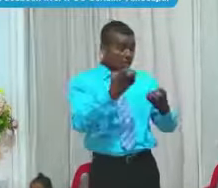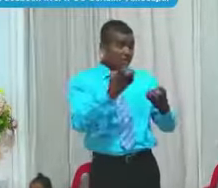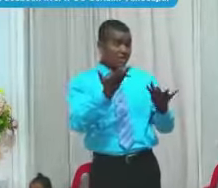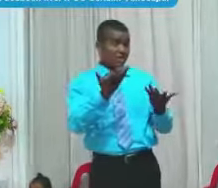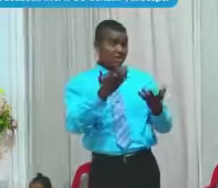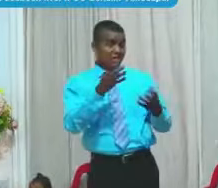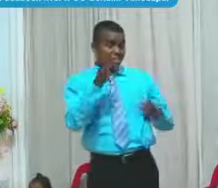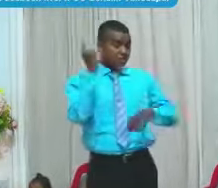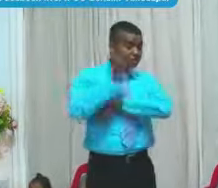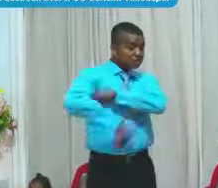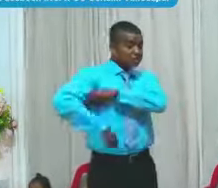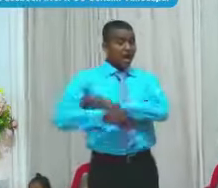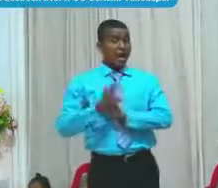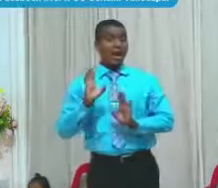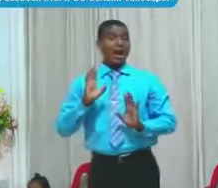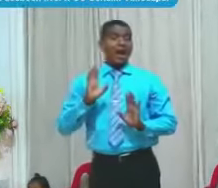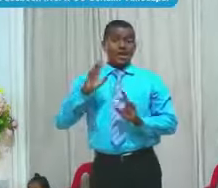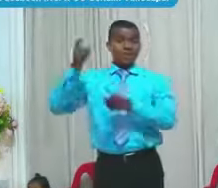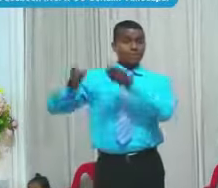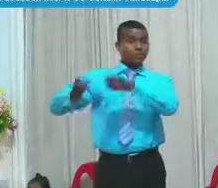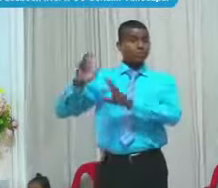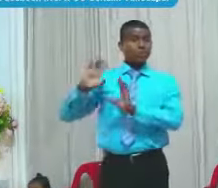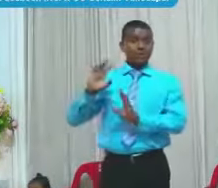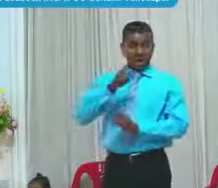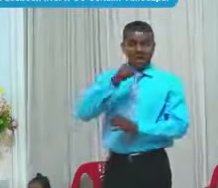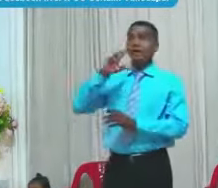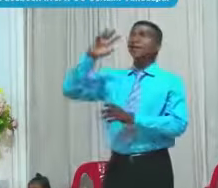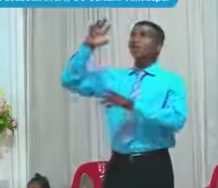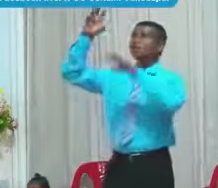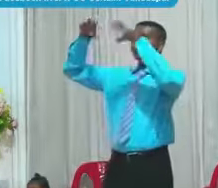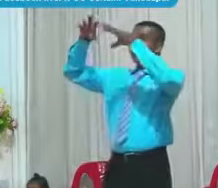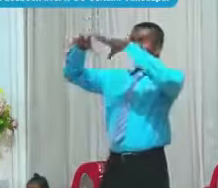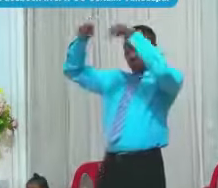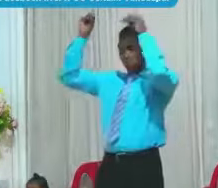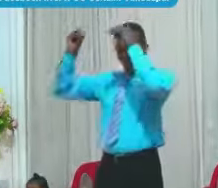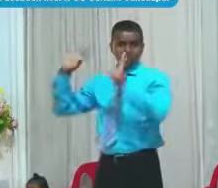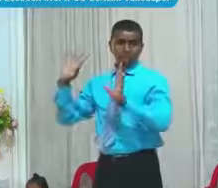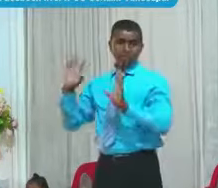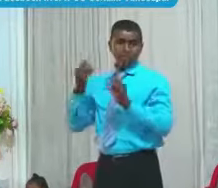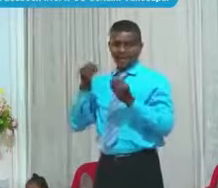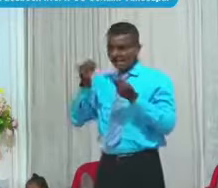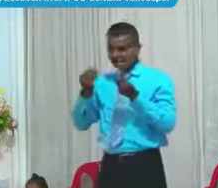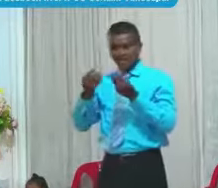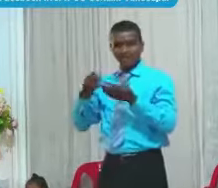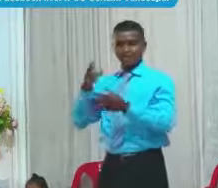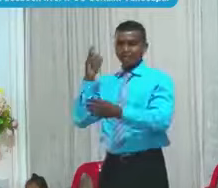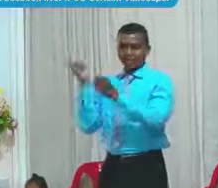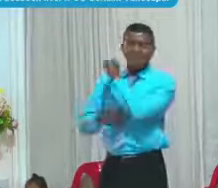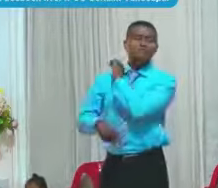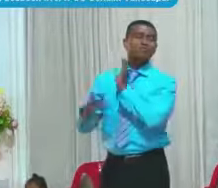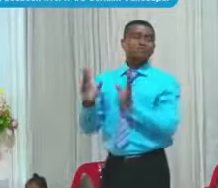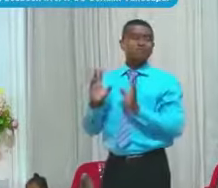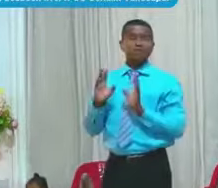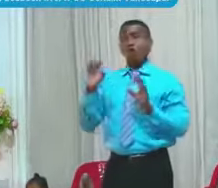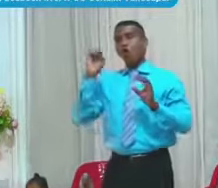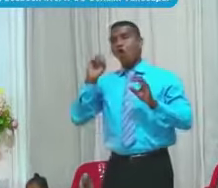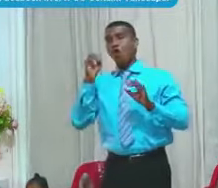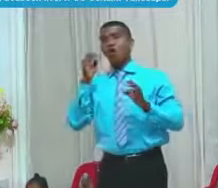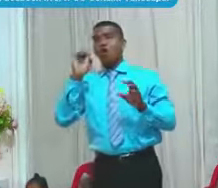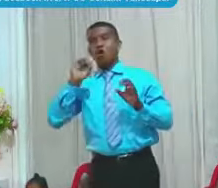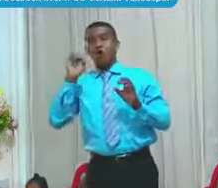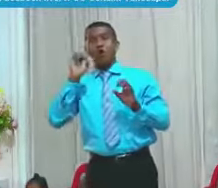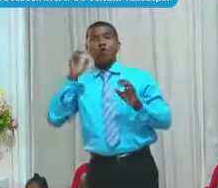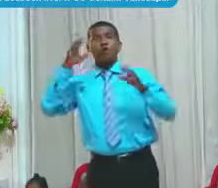que no llueva Y la gente Está desesperada O si la abre Demasiado La llave Empieza a llover Y la gente Se